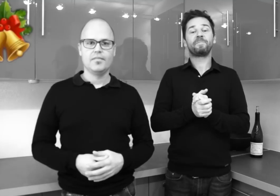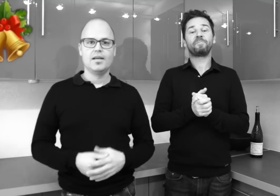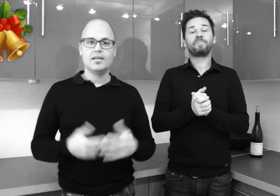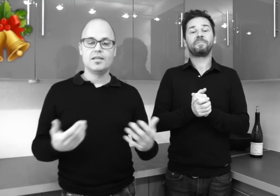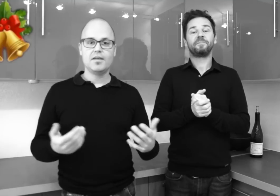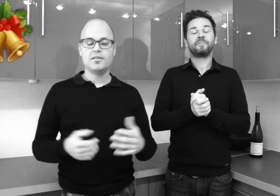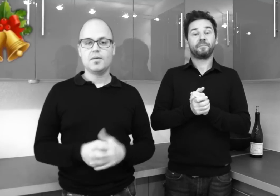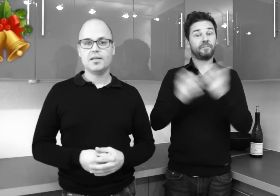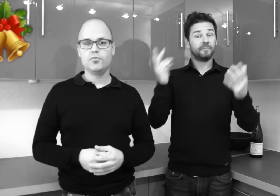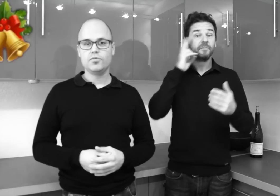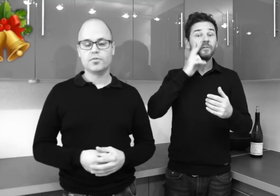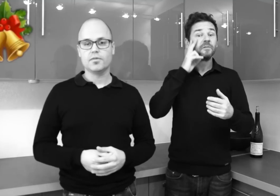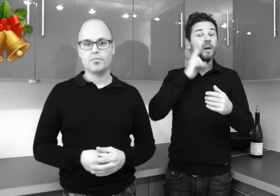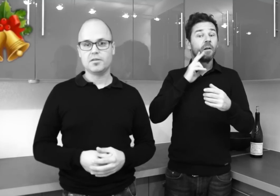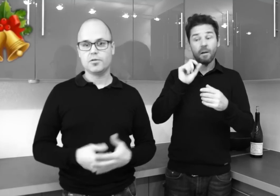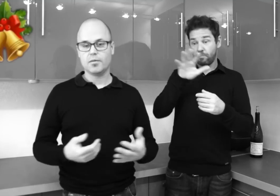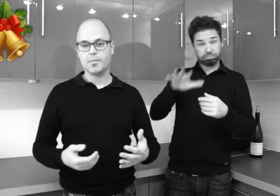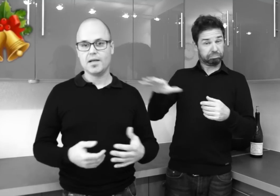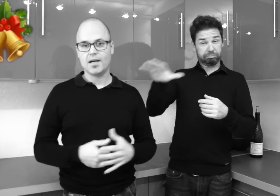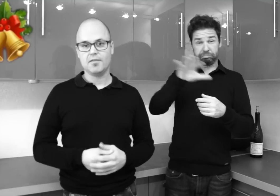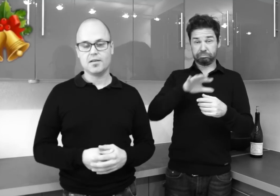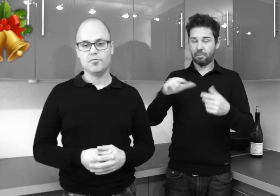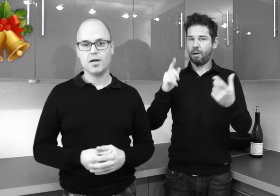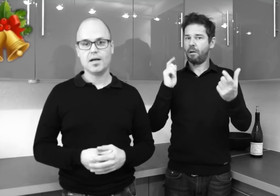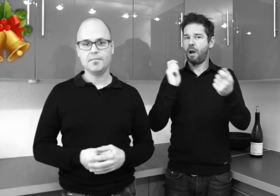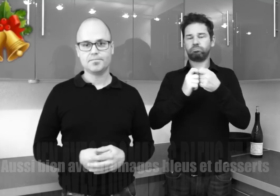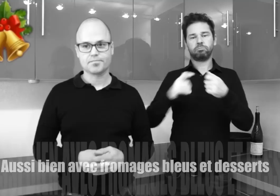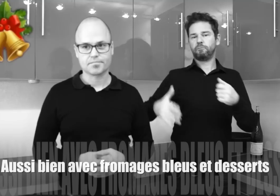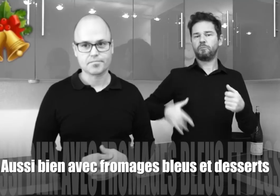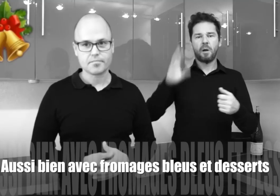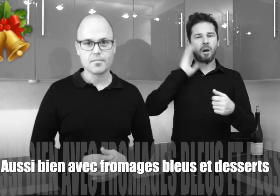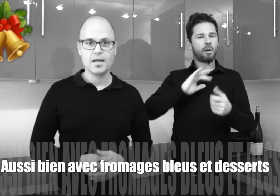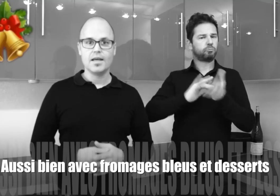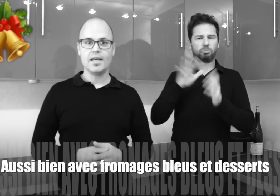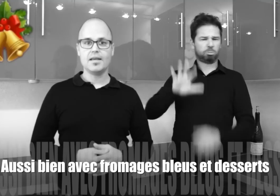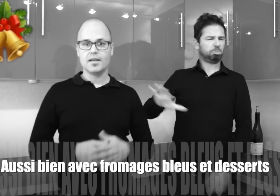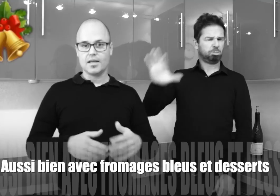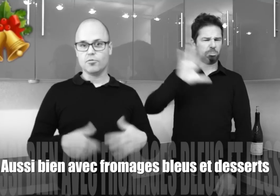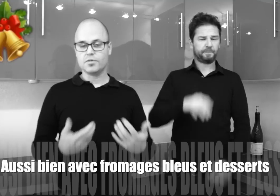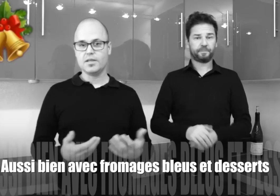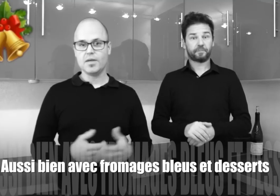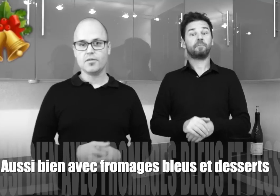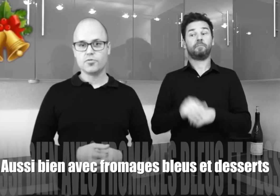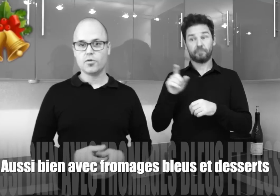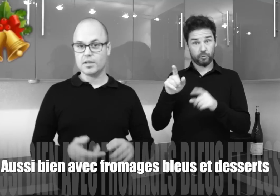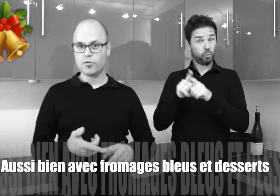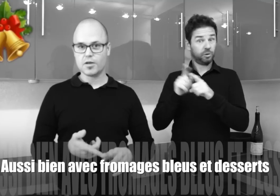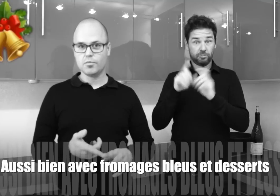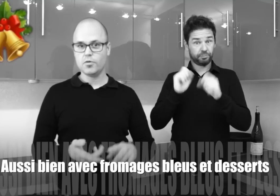Ces vins se marient tous particulièrement bien avec le foie gras, et ils vont aussi bien sur les fromages bleus